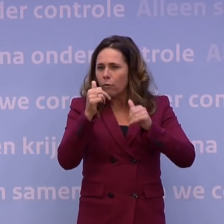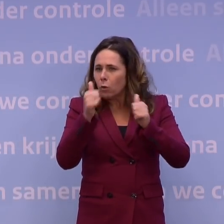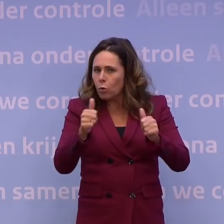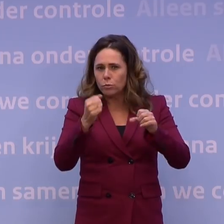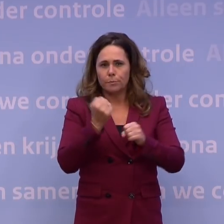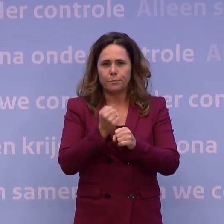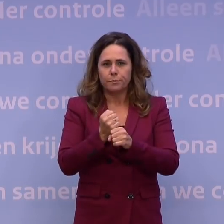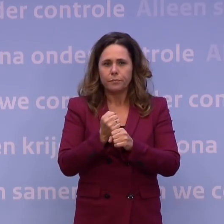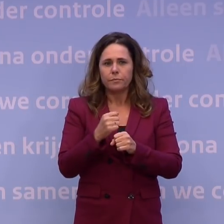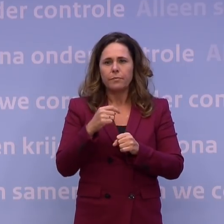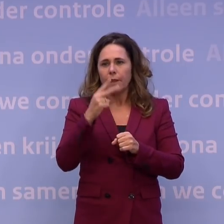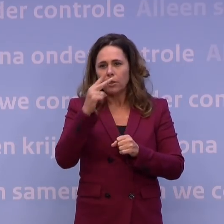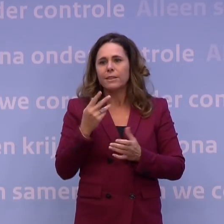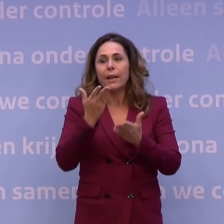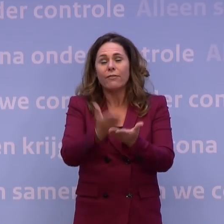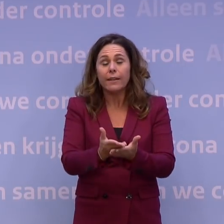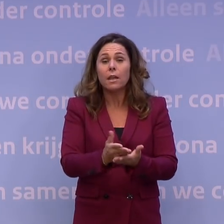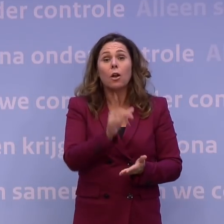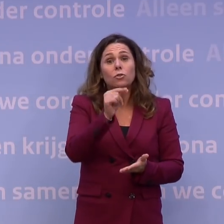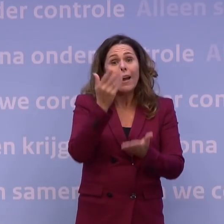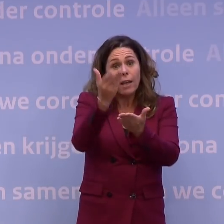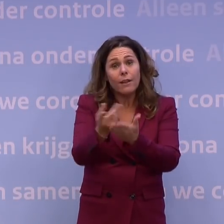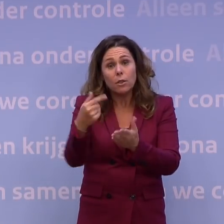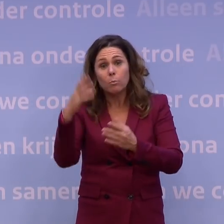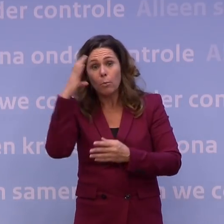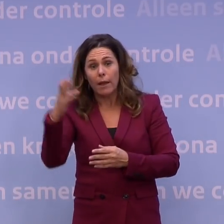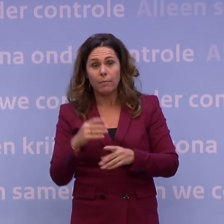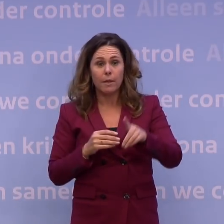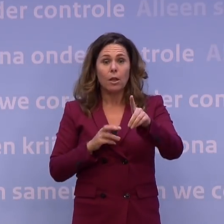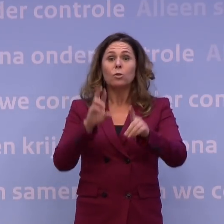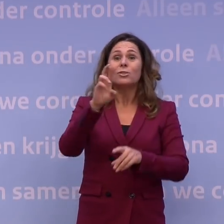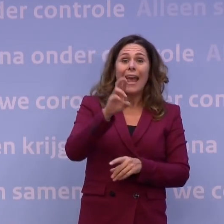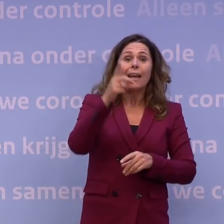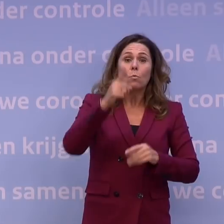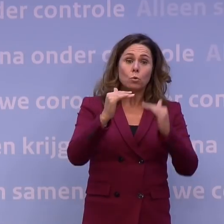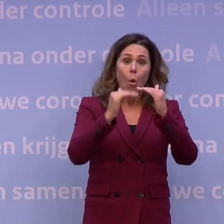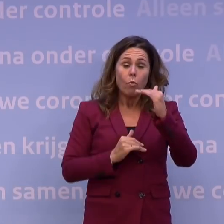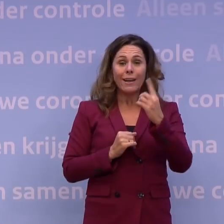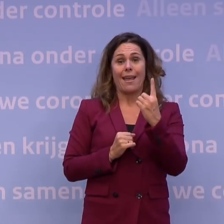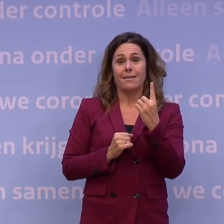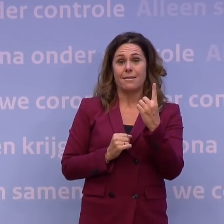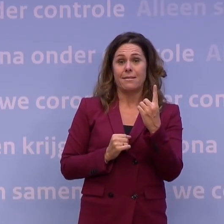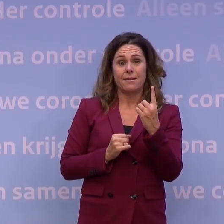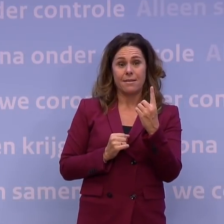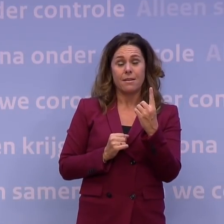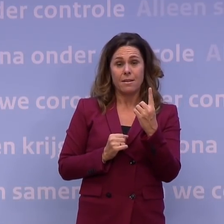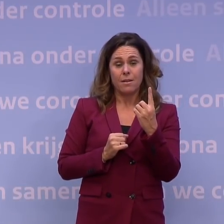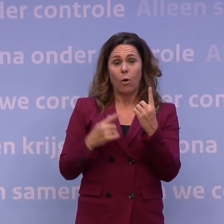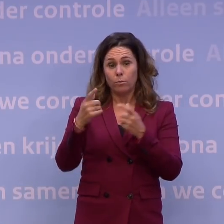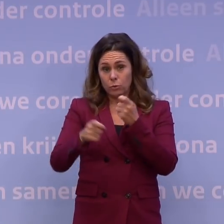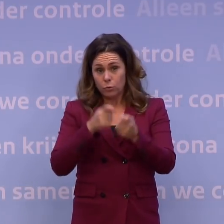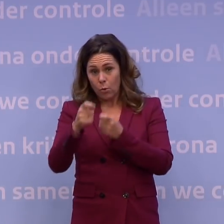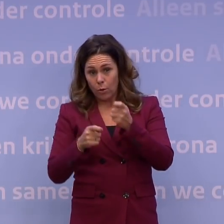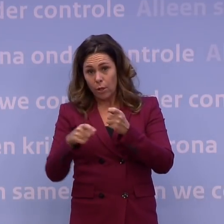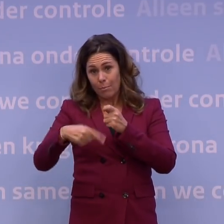En dan zie je ook die effecten. En als die er te weinig zijn, ja, dan heb je een probleem. De R moet dus echt onder de 1 zitten, om te zorgen dat er weer